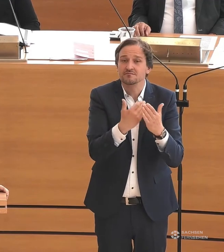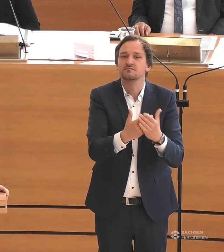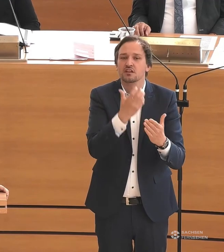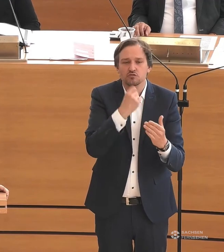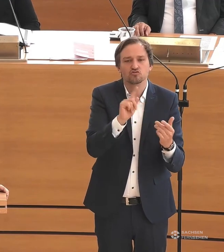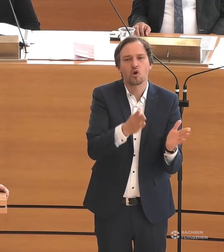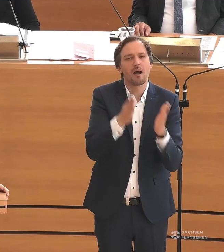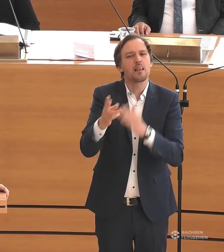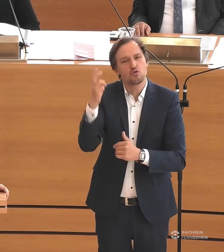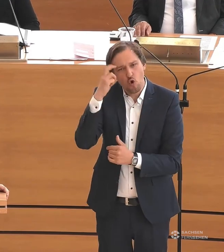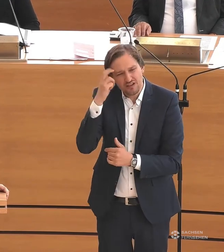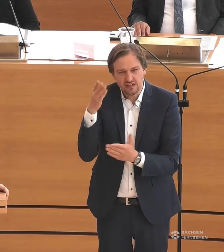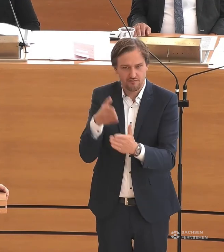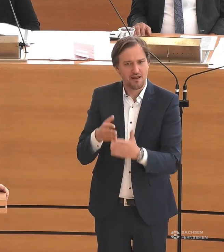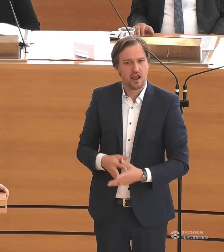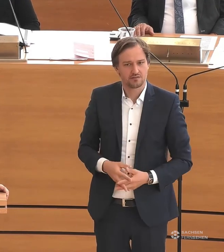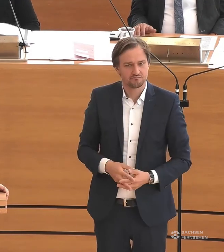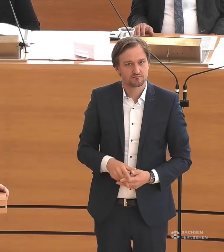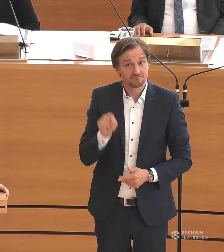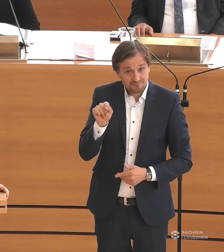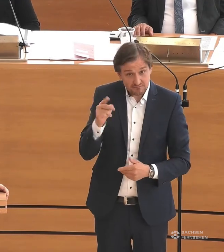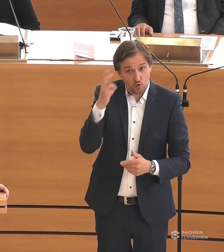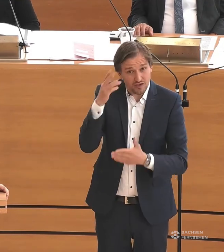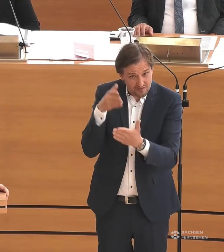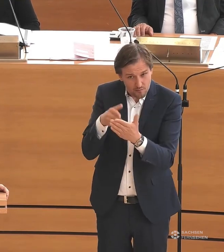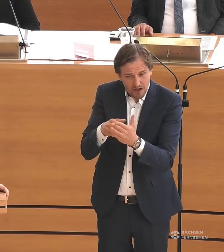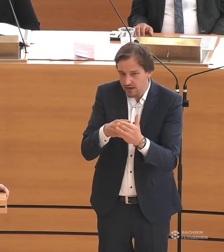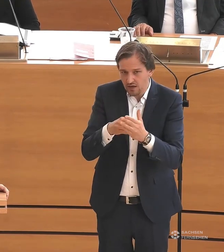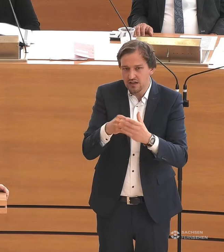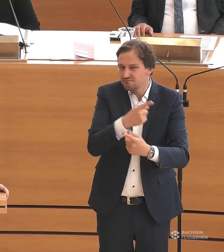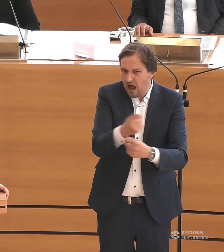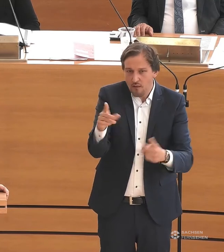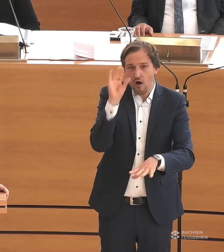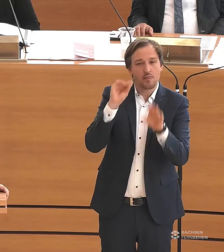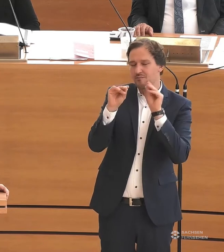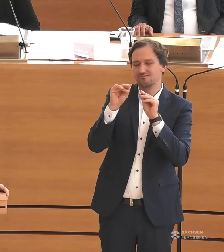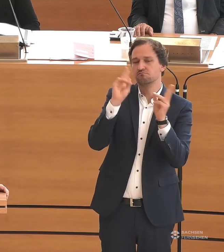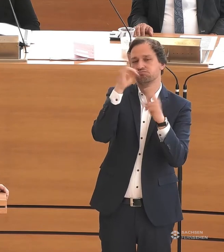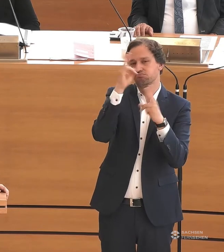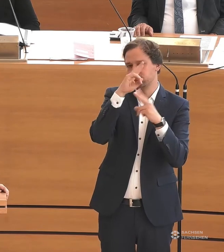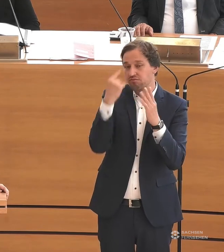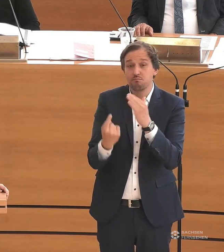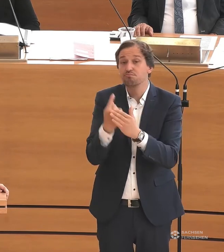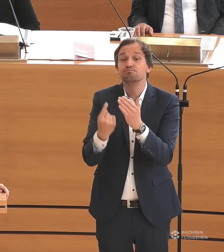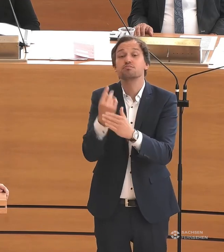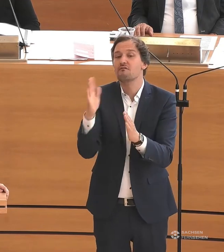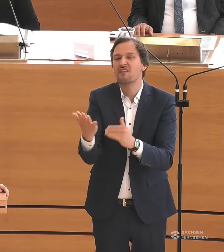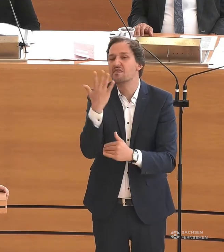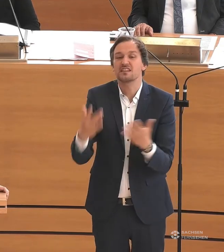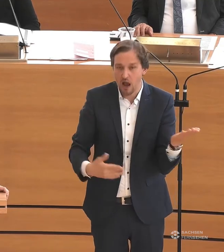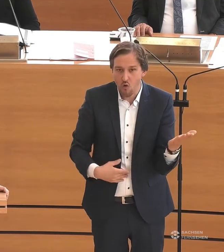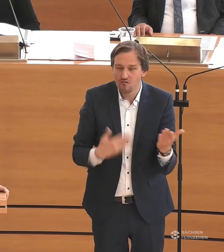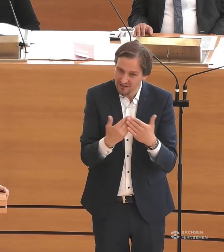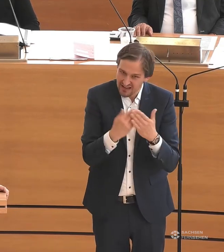den kognitiven Barrieren. Die sind besonders wichtig, weil sie noch weniger wahrnehmbar sind als andere Barrieren. Und auch da habe ich ein Zitat aus dem